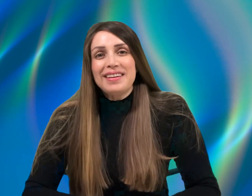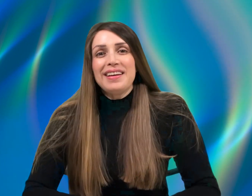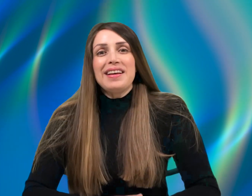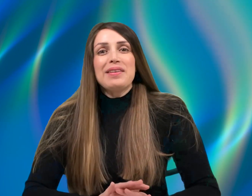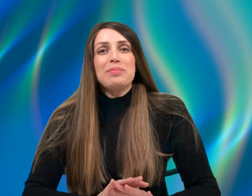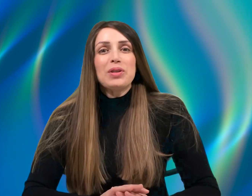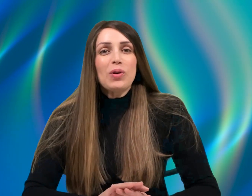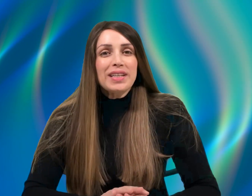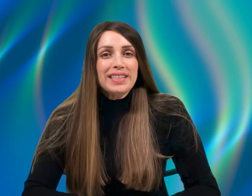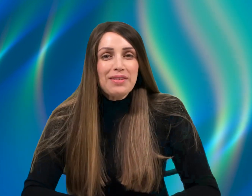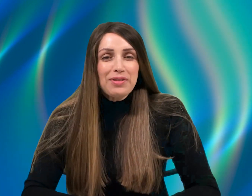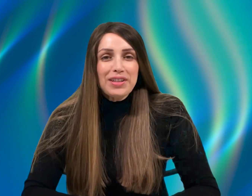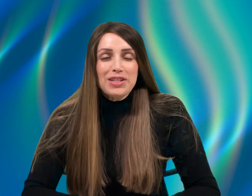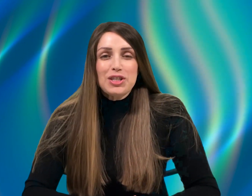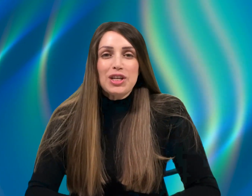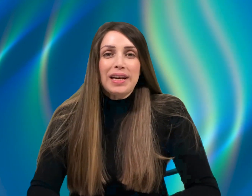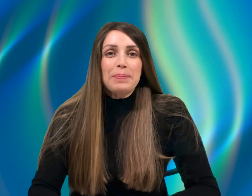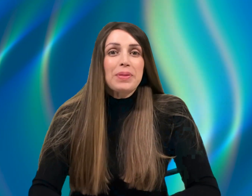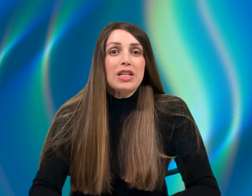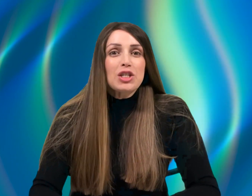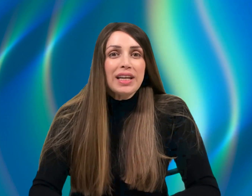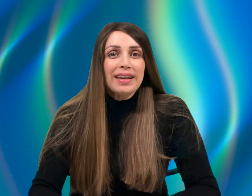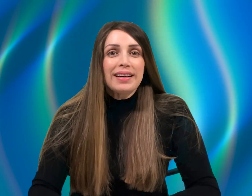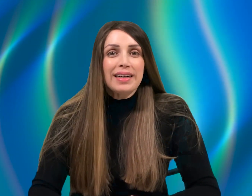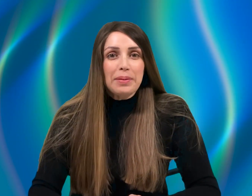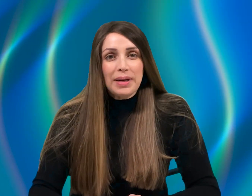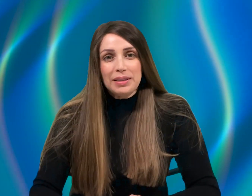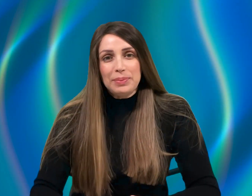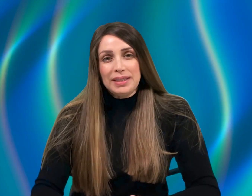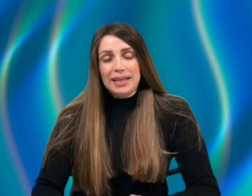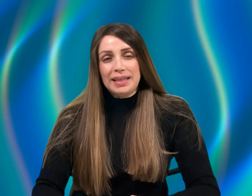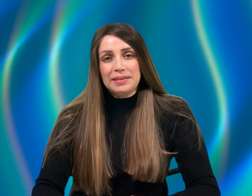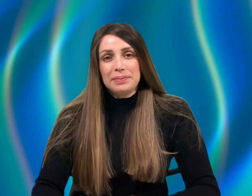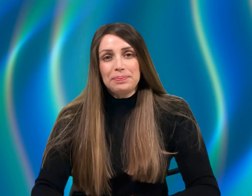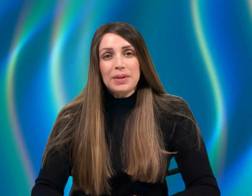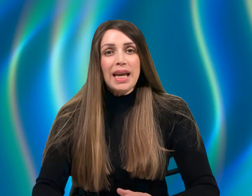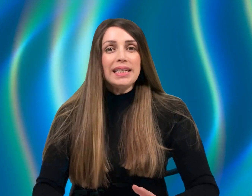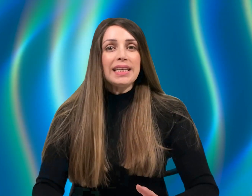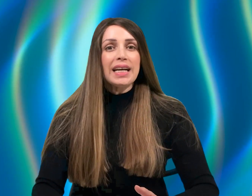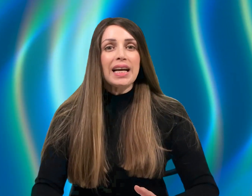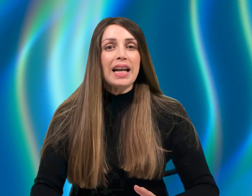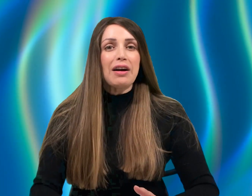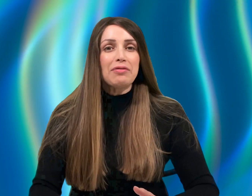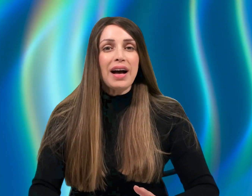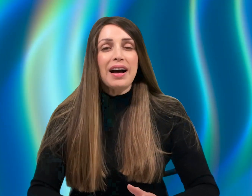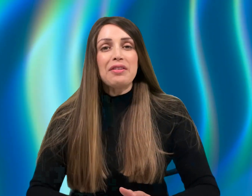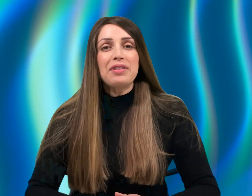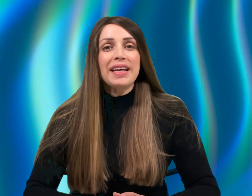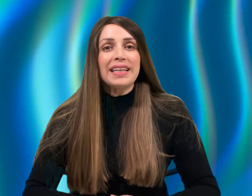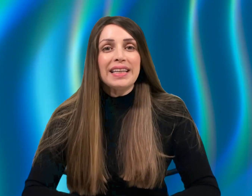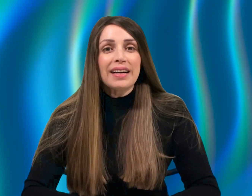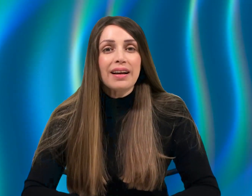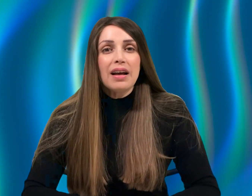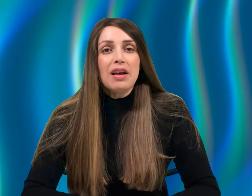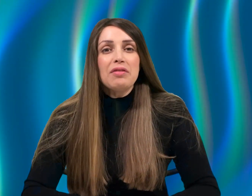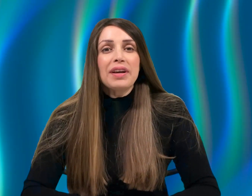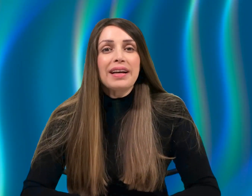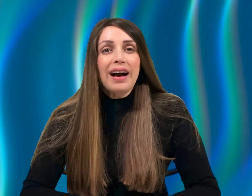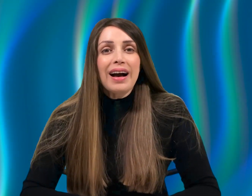מתוך הספר של שליח חבאת בית איילנד. אין דרך לאהבה, אהבה היא הדרך וכך